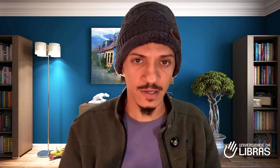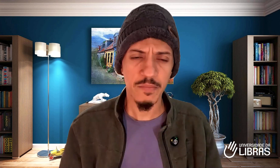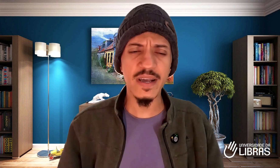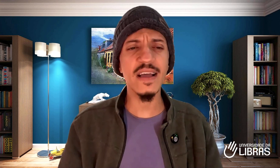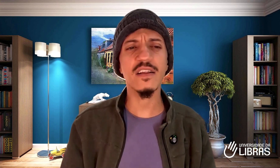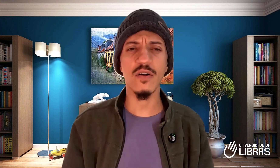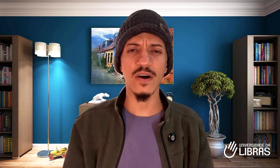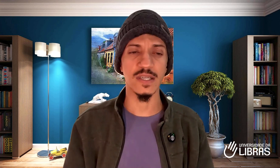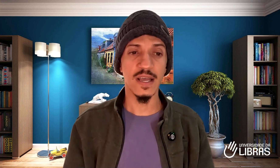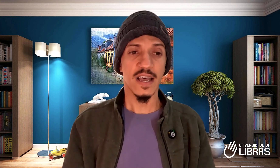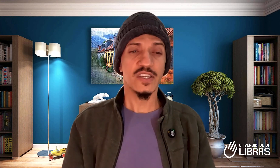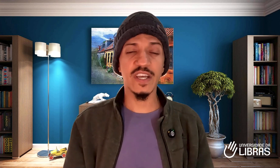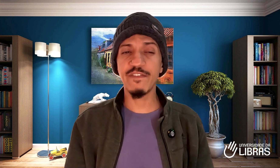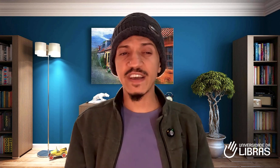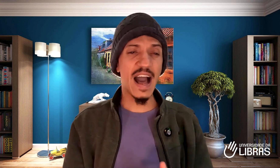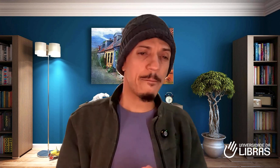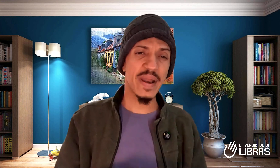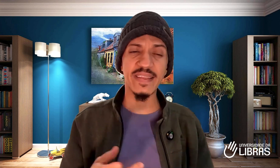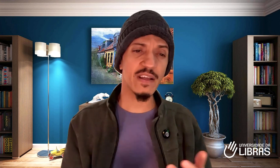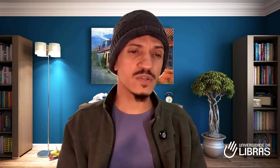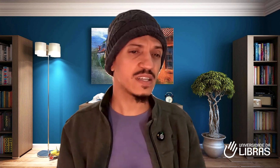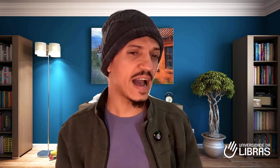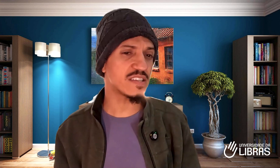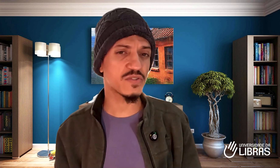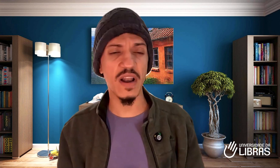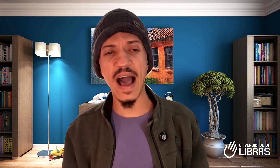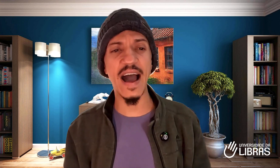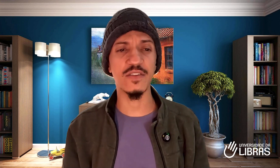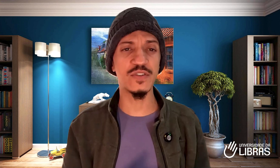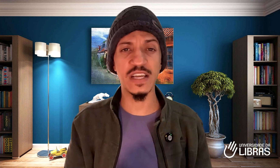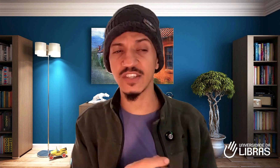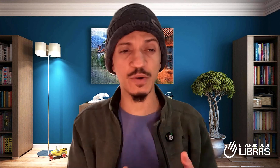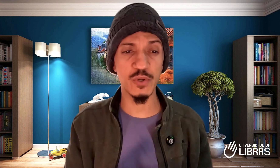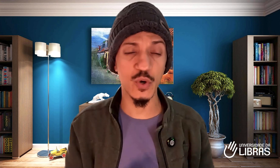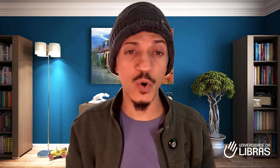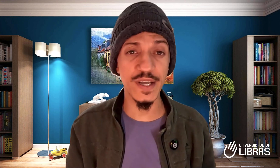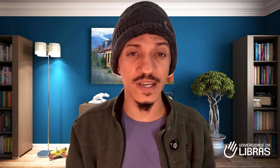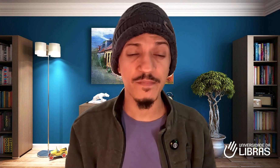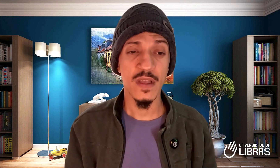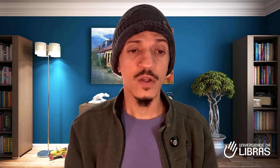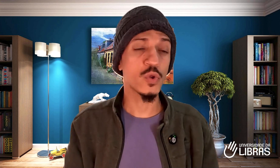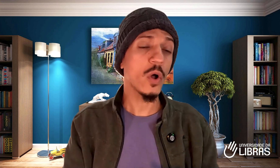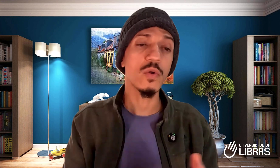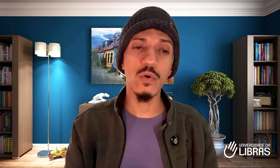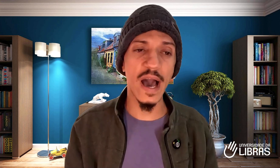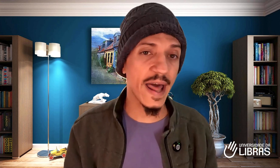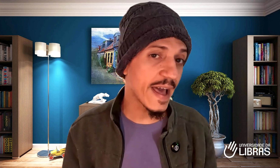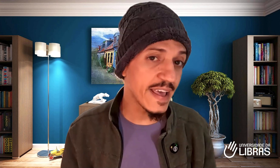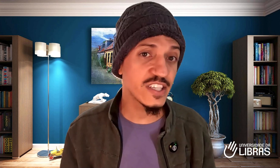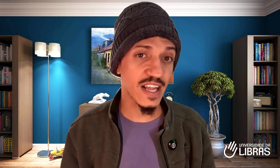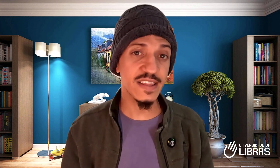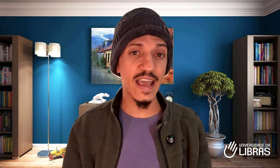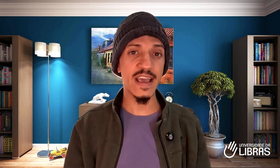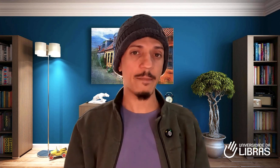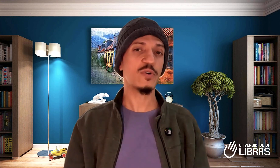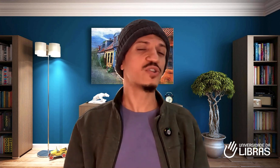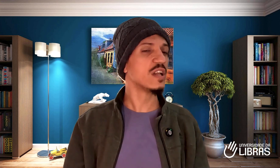Ficar entre nós. De ficar aprendendo sinais isolados, esse tipo de coisa, todo lugar aí já tem apostilo de